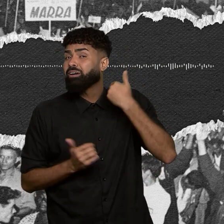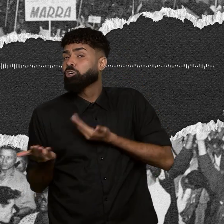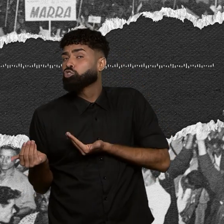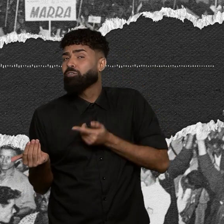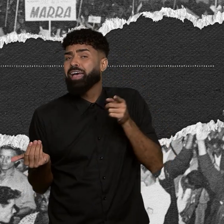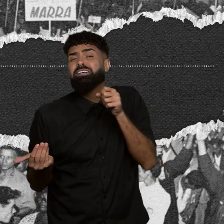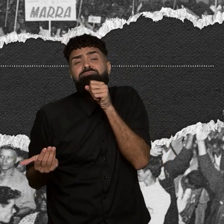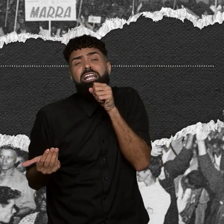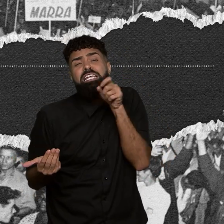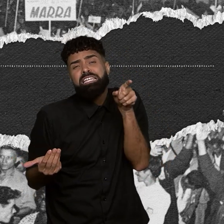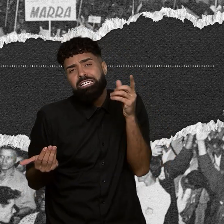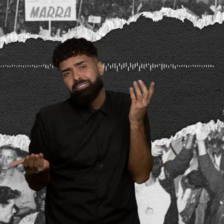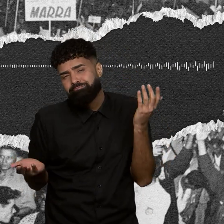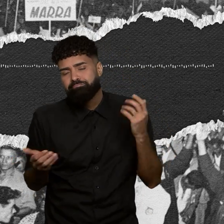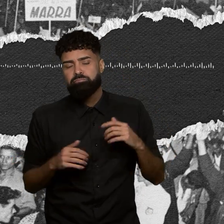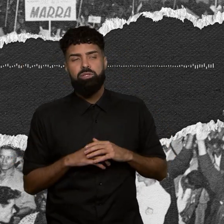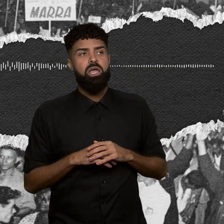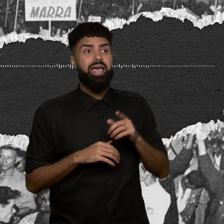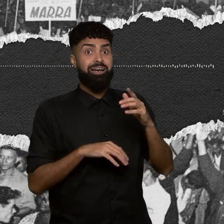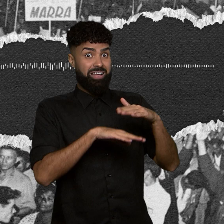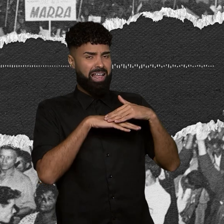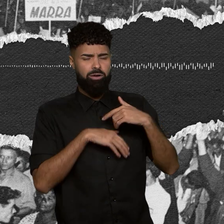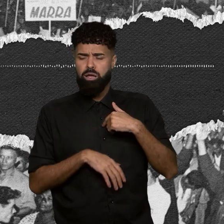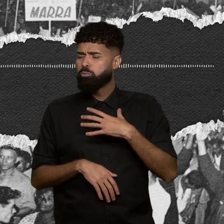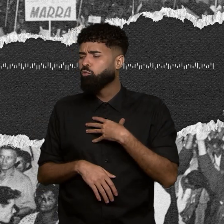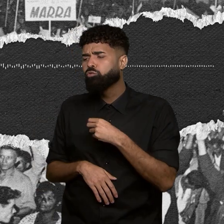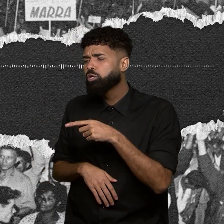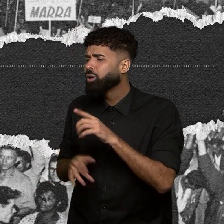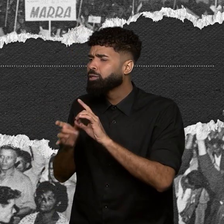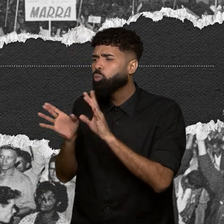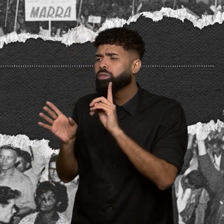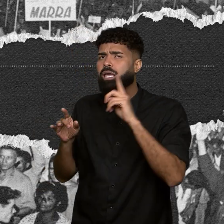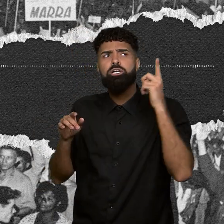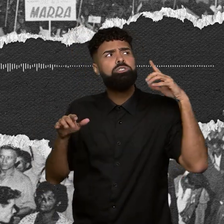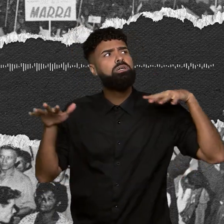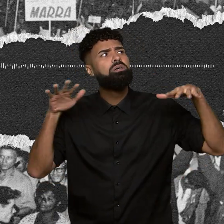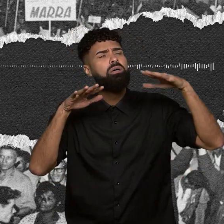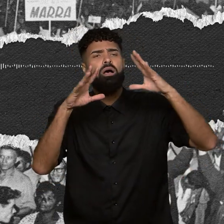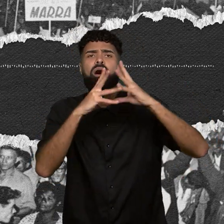velhinha. Meu filho, não deixa que isso vire cinza. Ela falou isso pra mim.